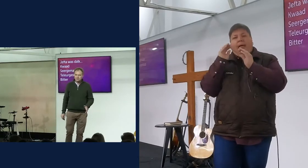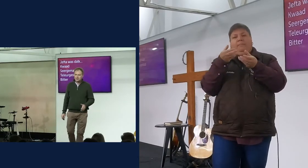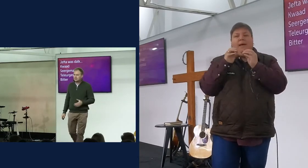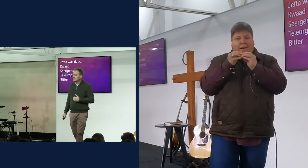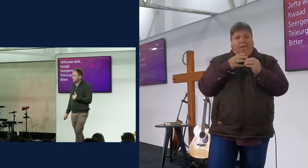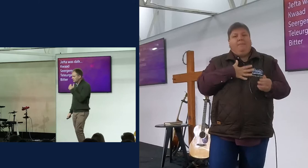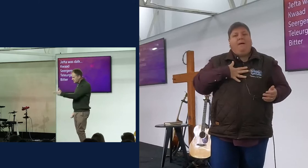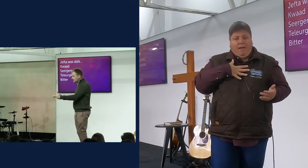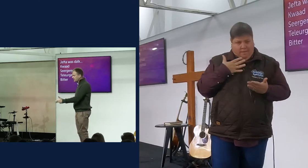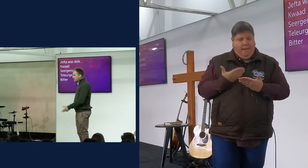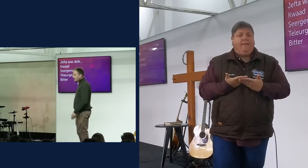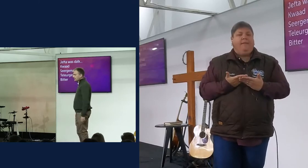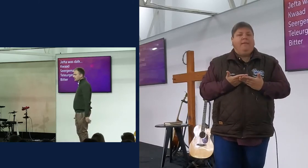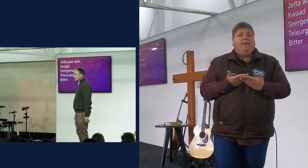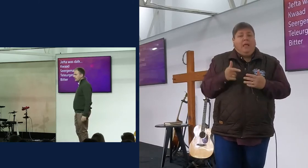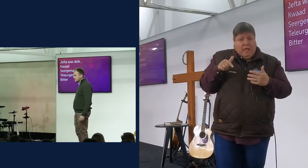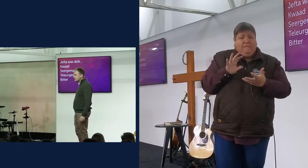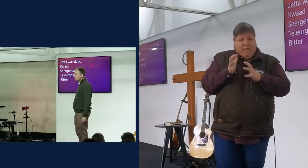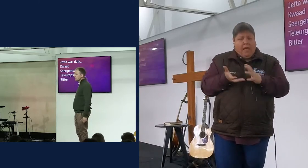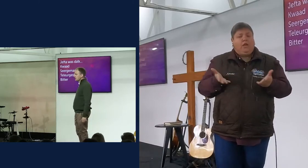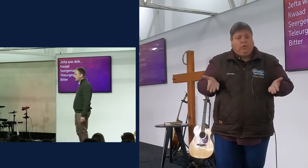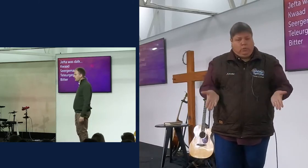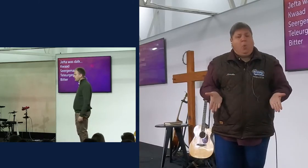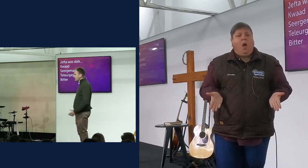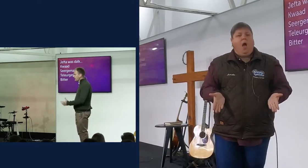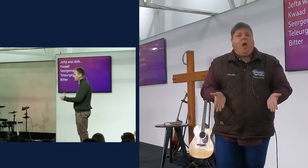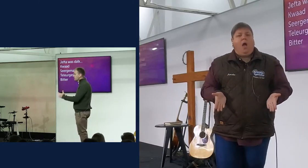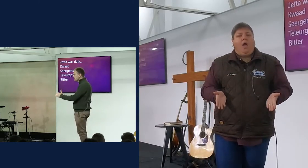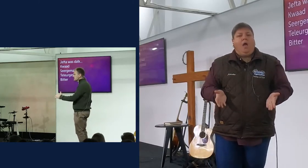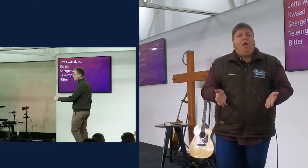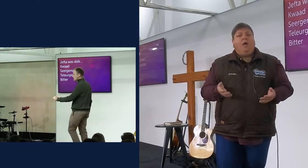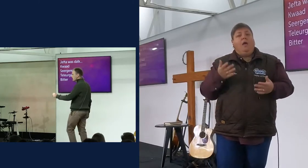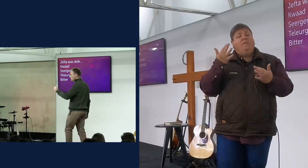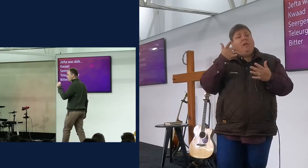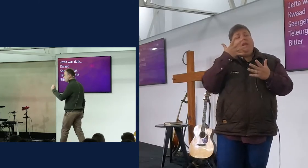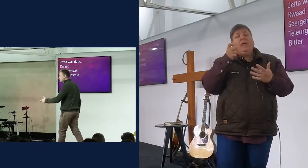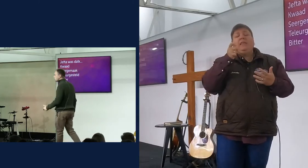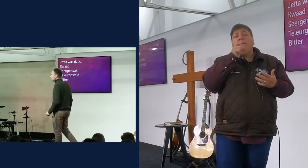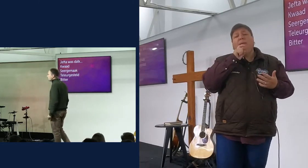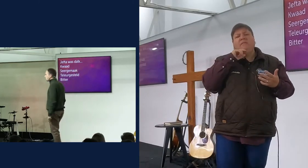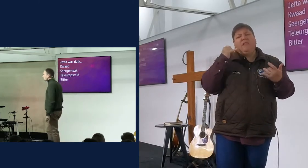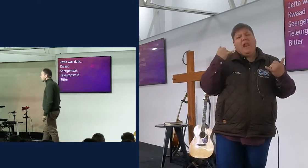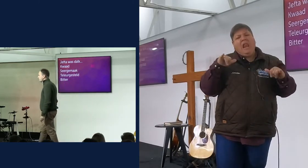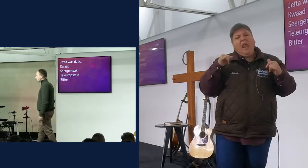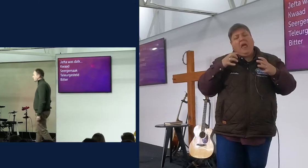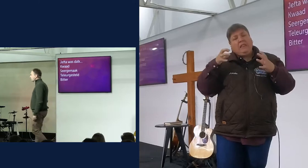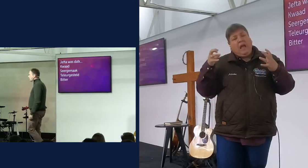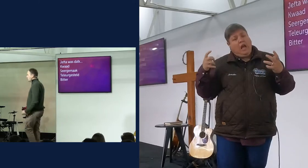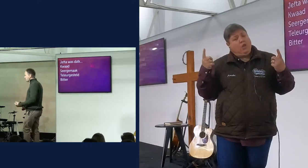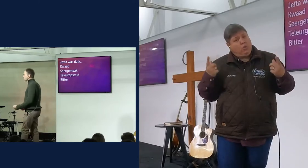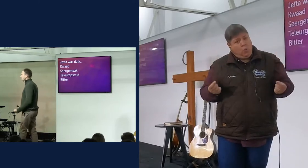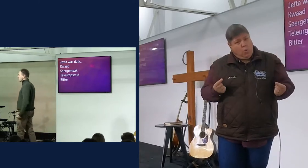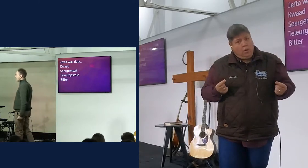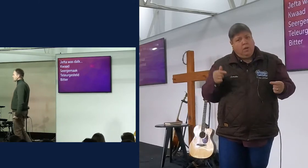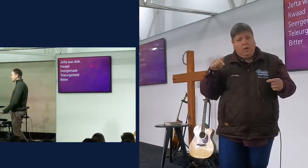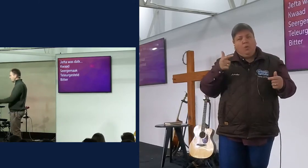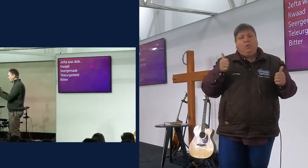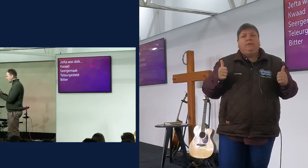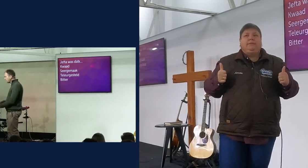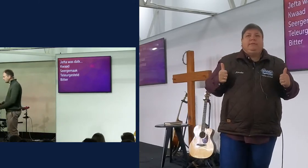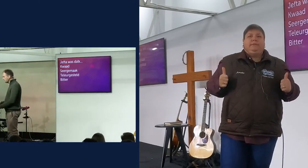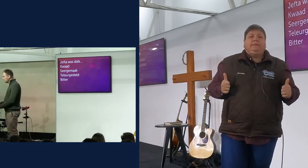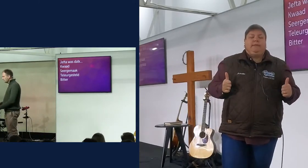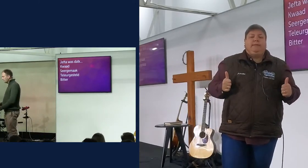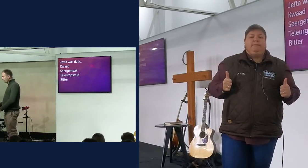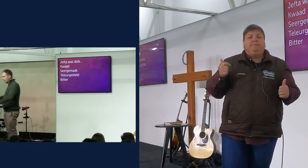Ok? dit is die realiteit, jy sit al keer, en jy het mense wat lelike goed teen oor jou gesê het, en nou sit jy daar, jy sit in